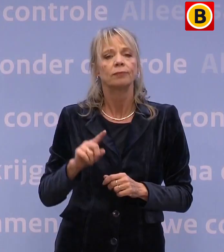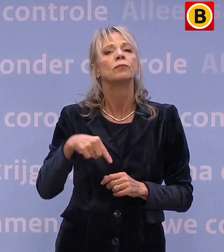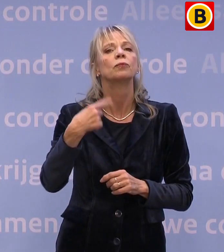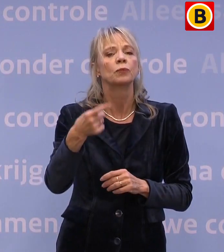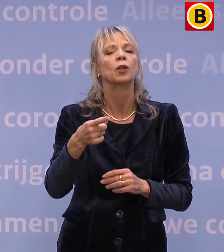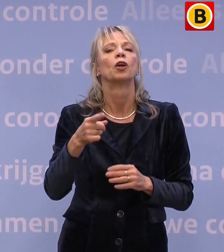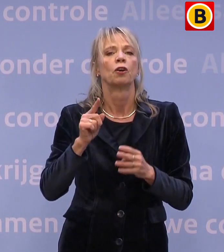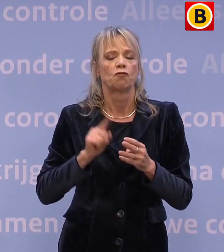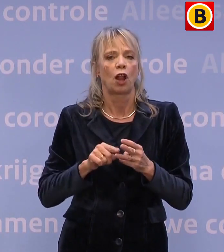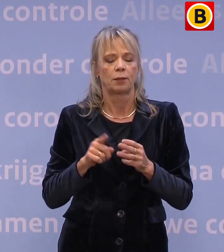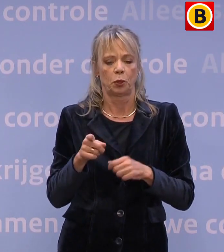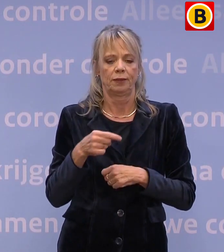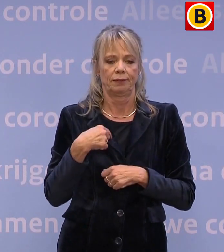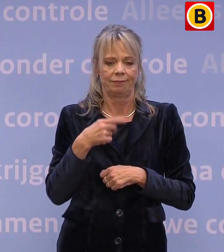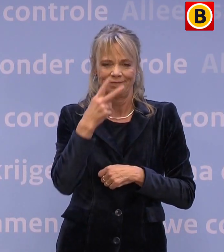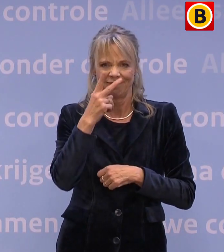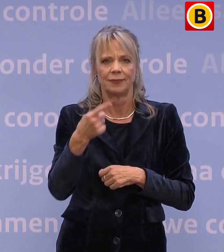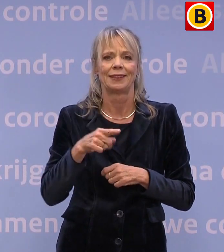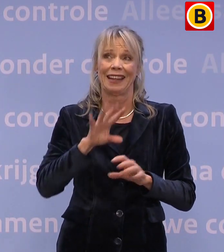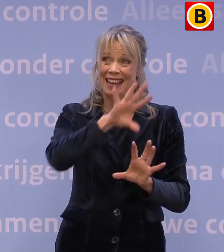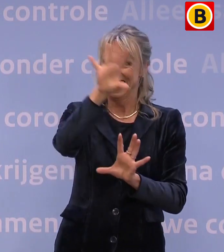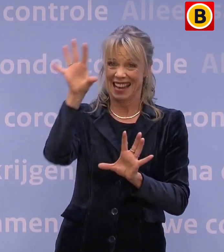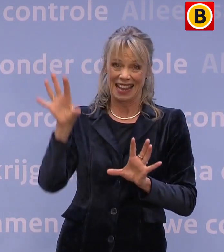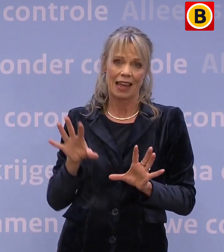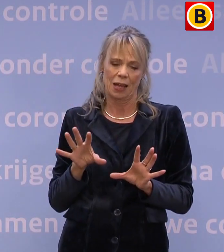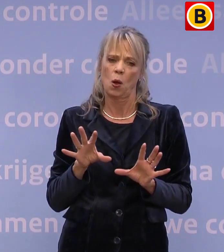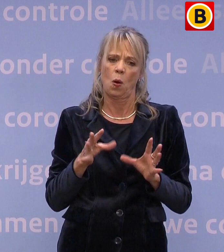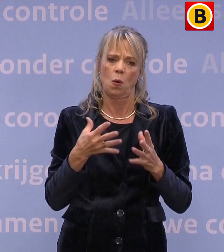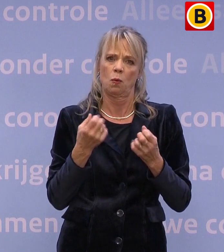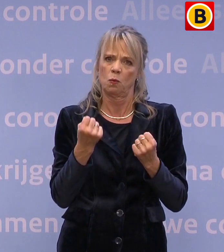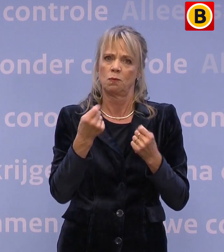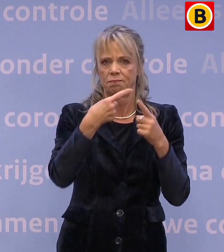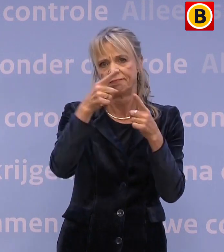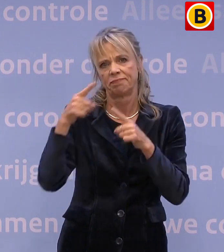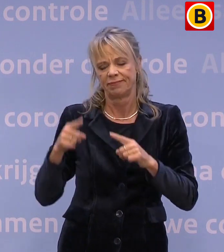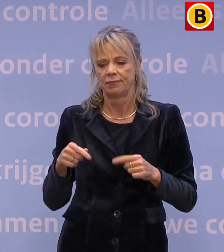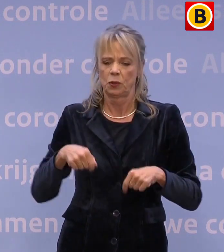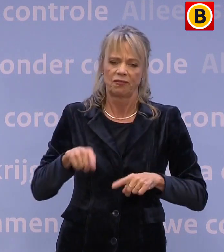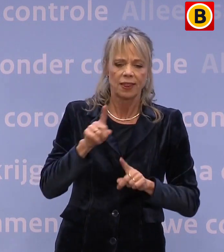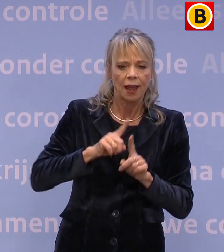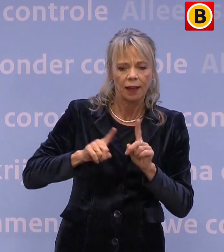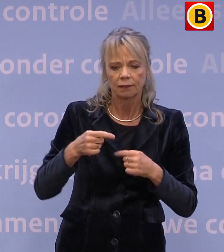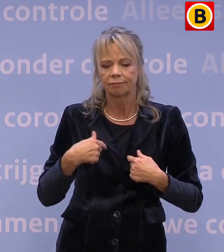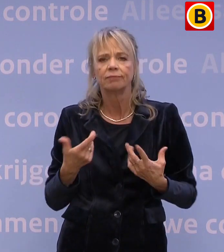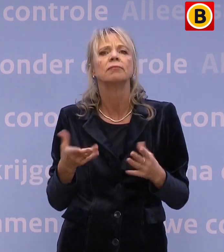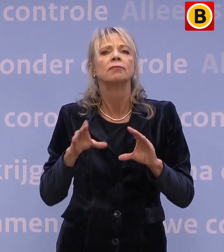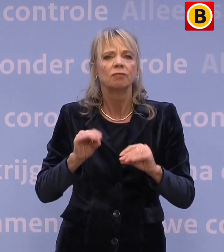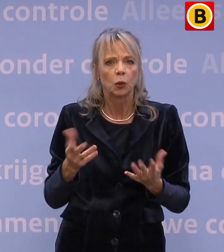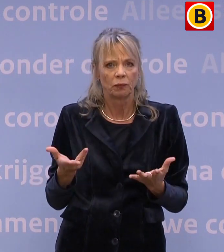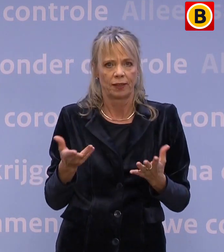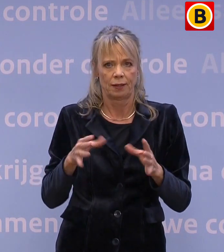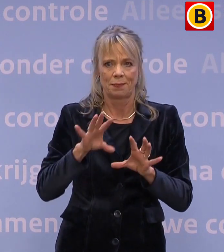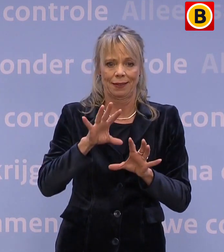We zien grote regionale verschillen. We hebben ons vandaag dan ook gebogen over de vraag wat te doen met